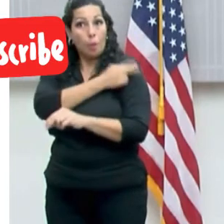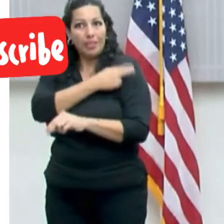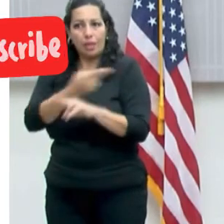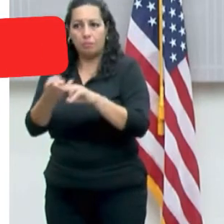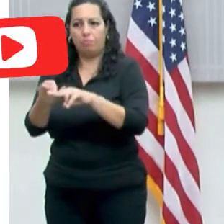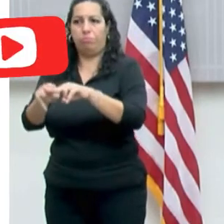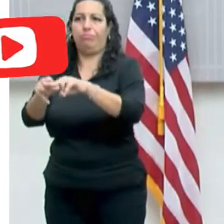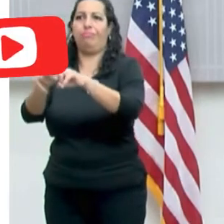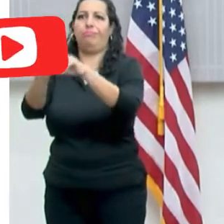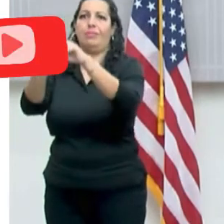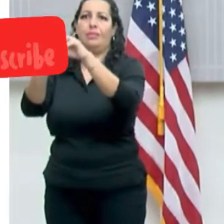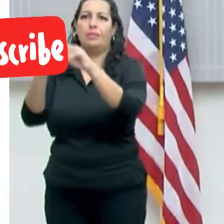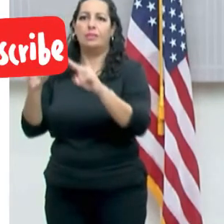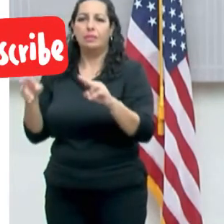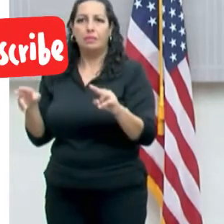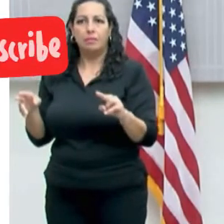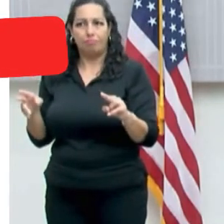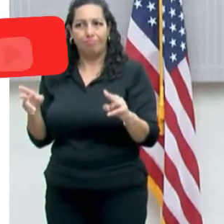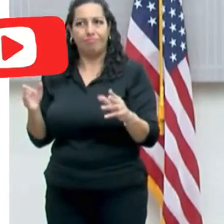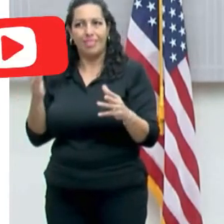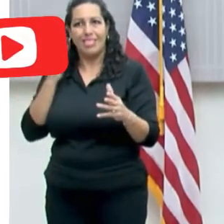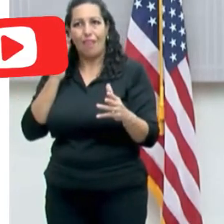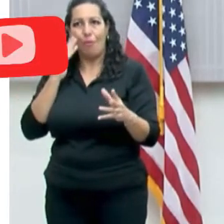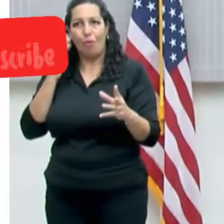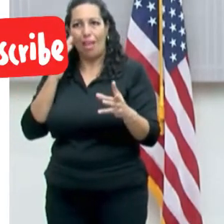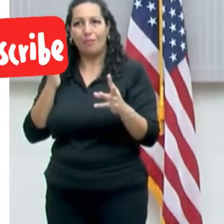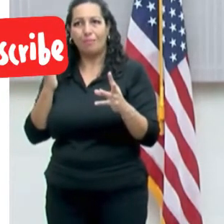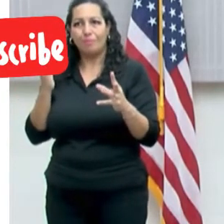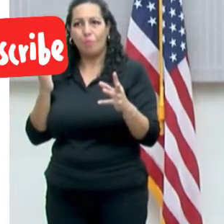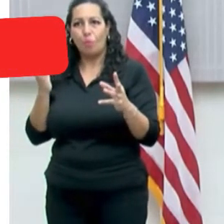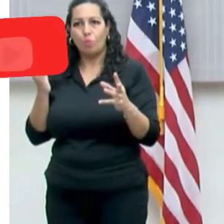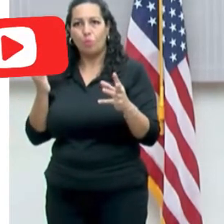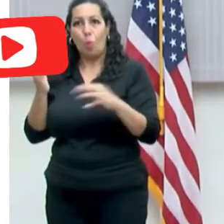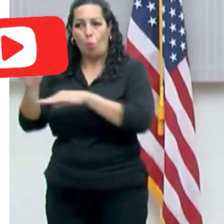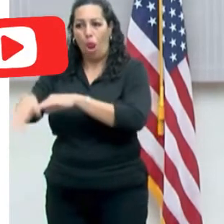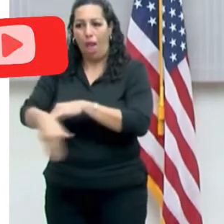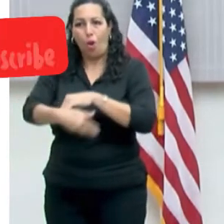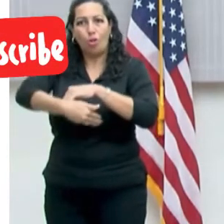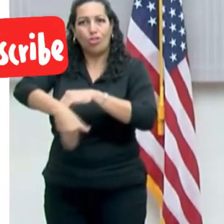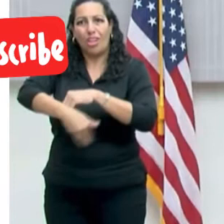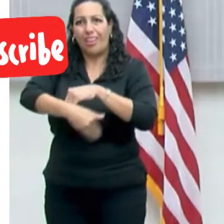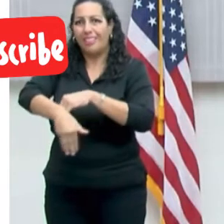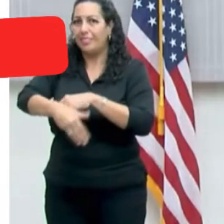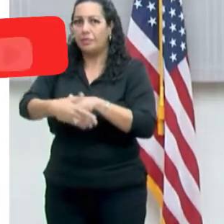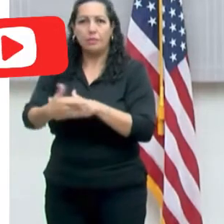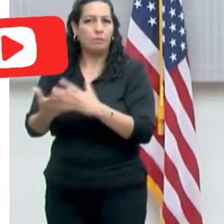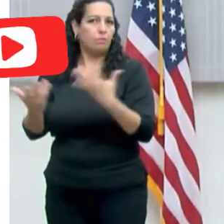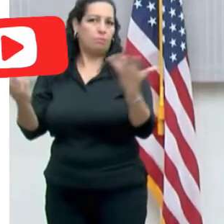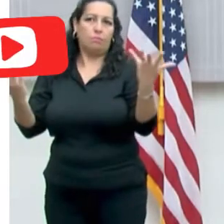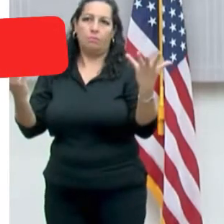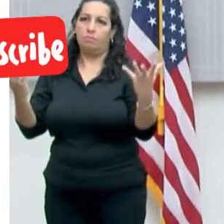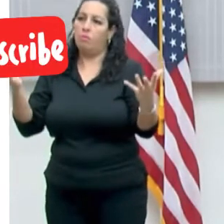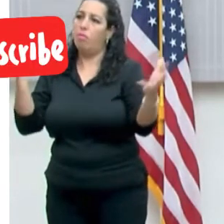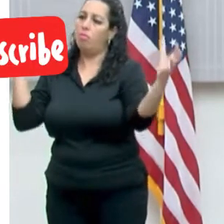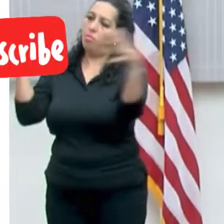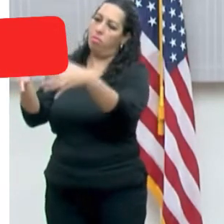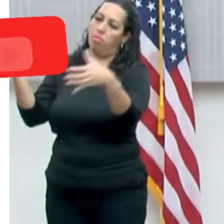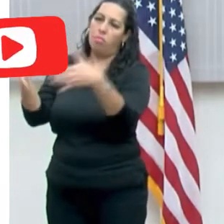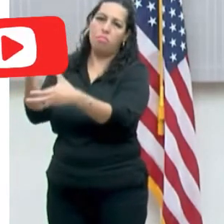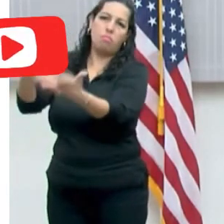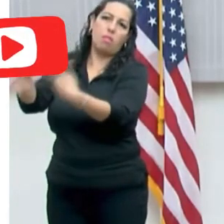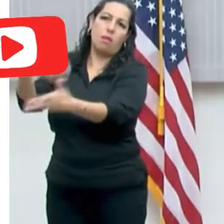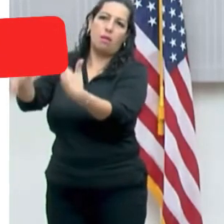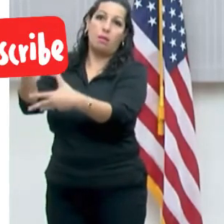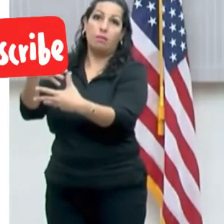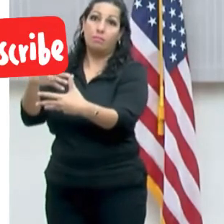sabemos que se dan aglomeraciones a altas horas de la noche, y sabemos que cuando